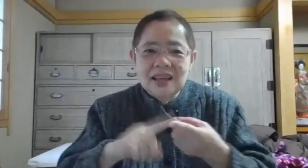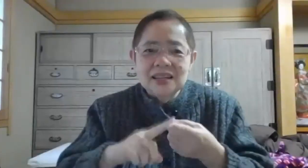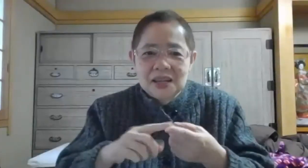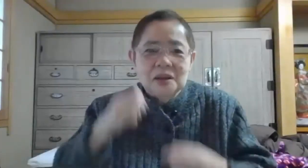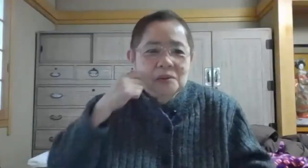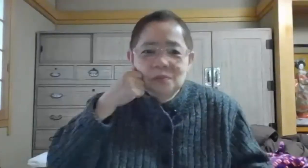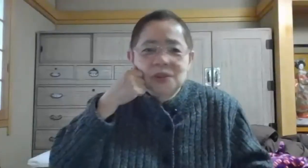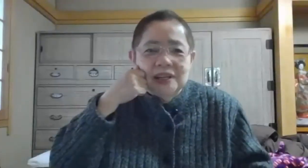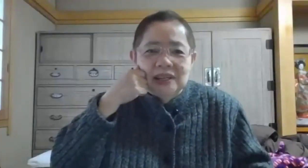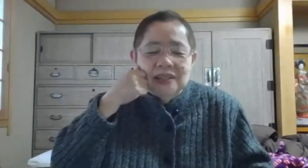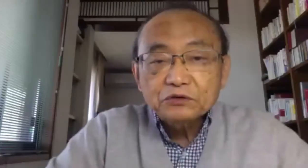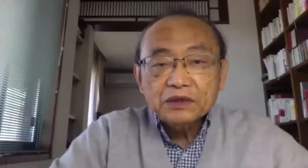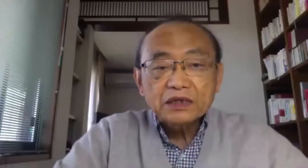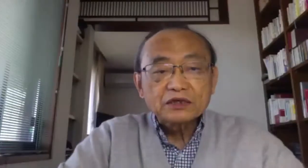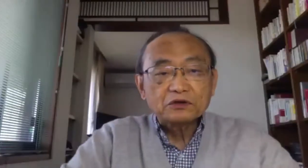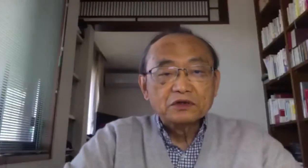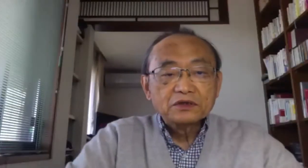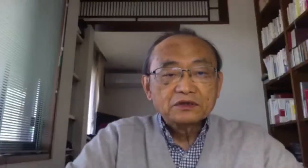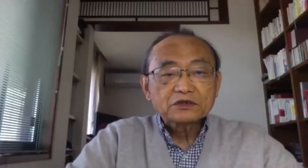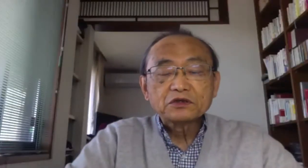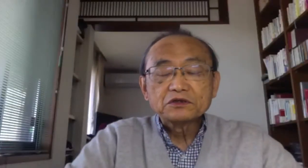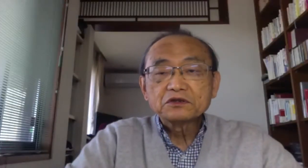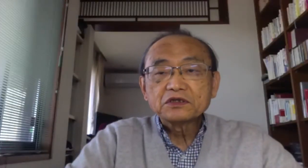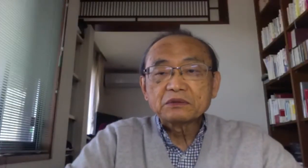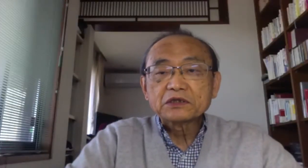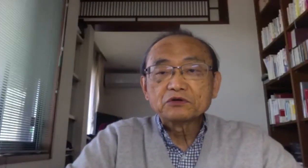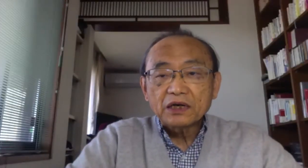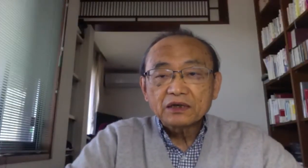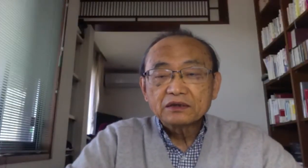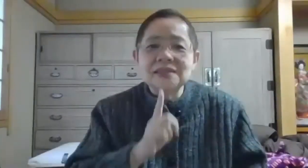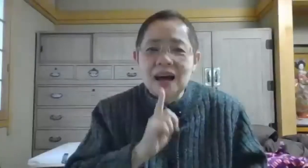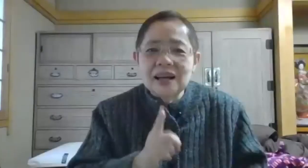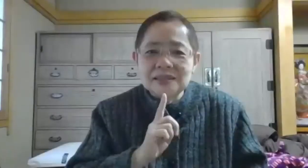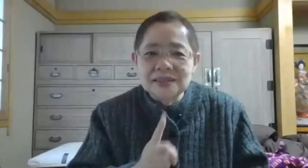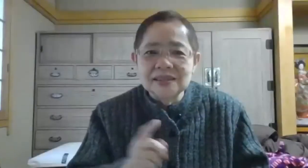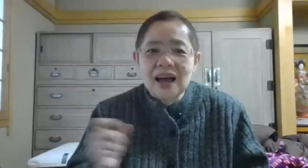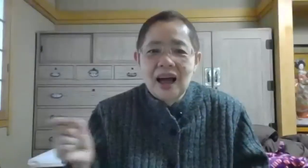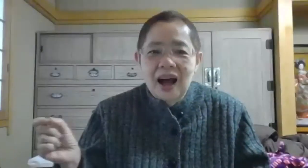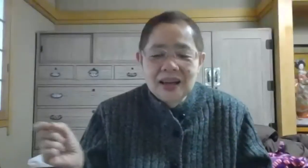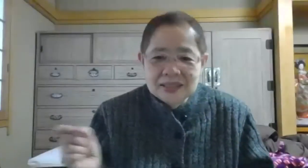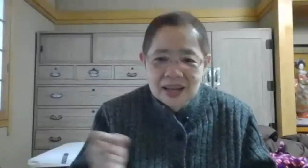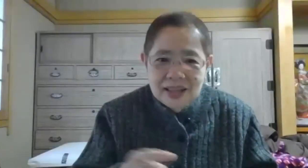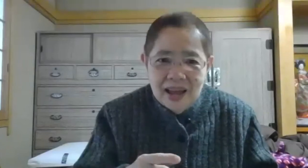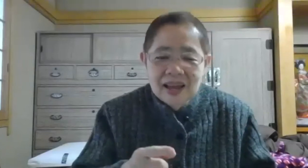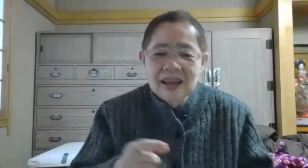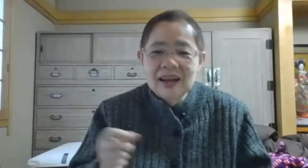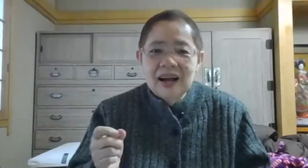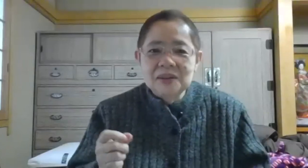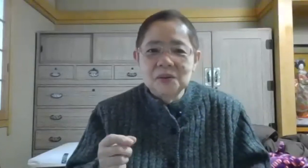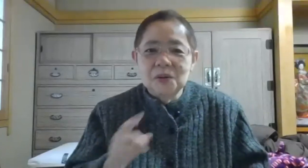に無理速さとまたあれとゆっくりいってみましょうか話す速さで今わ